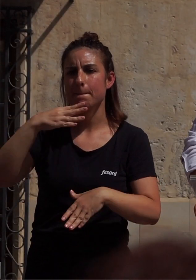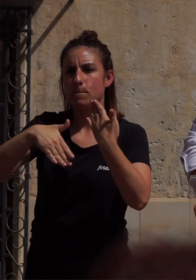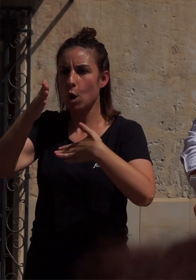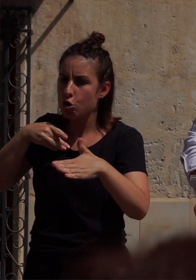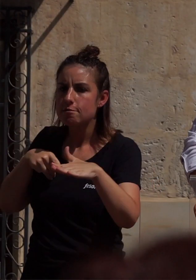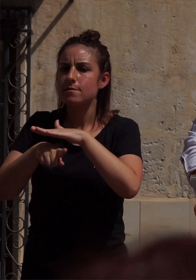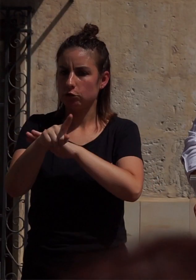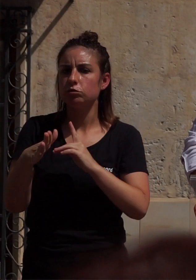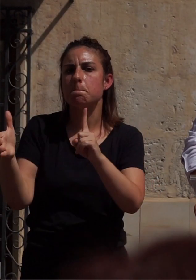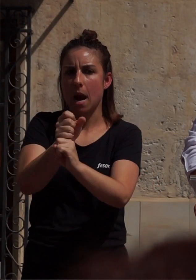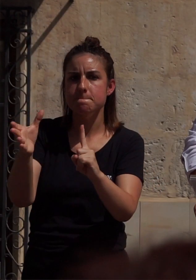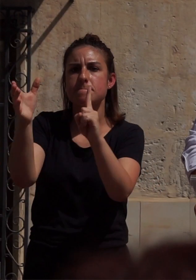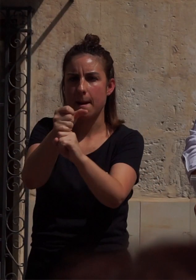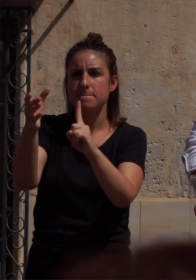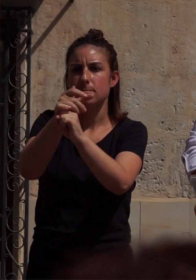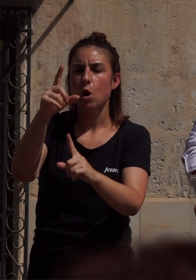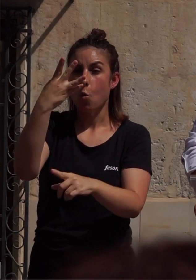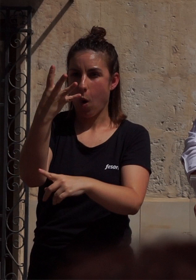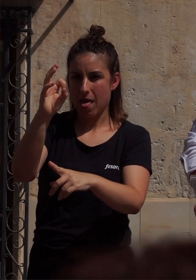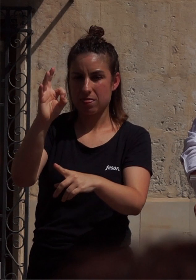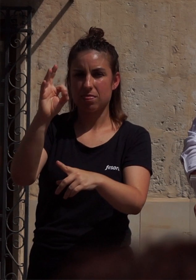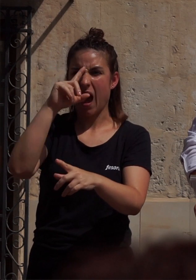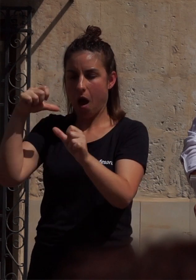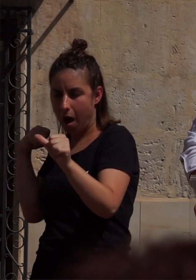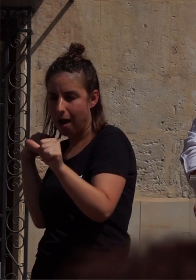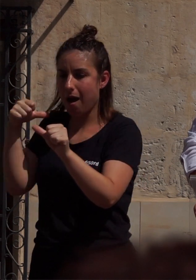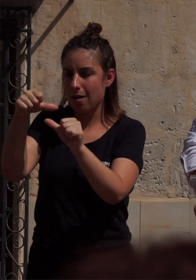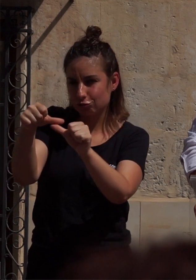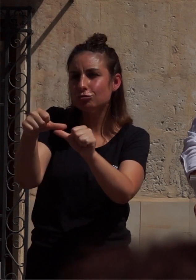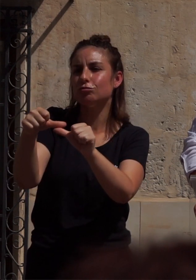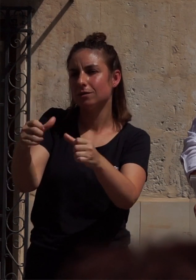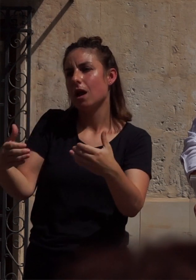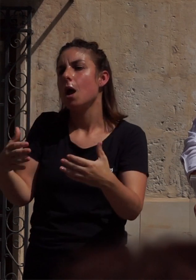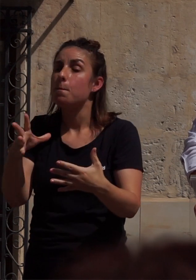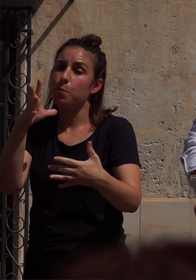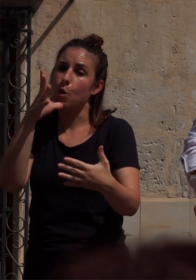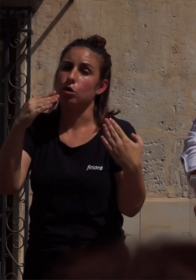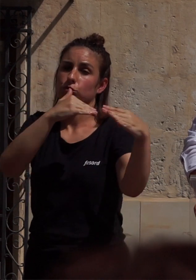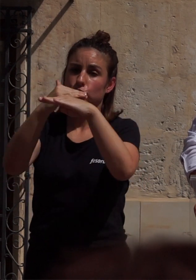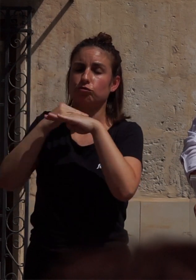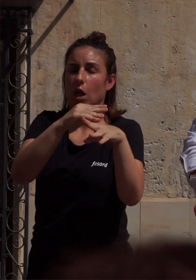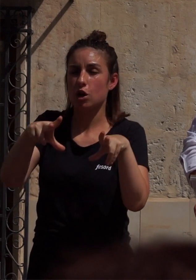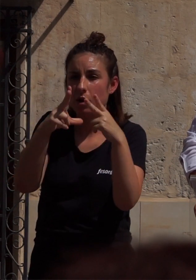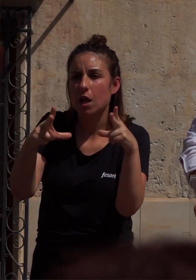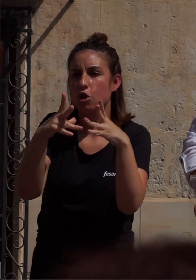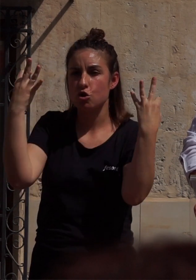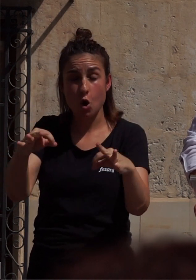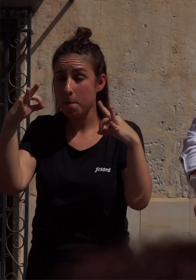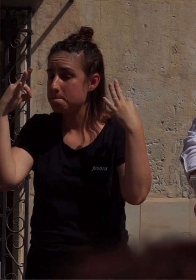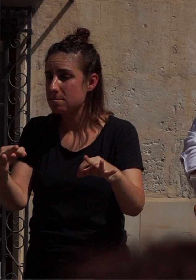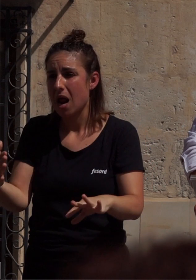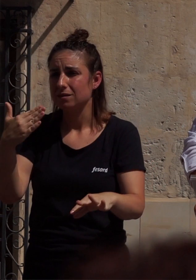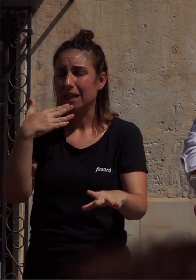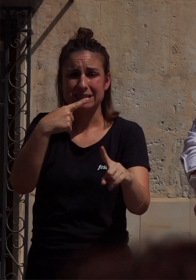alcanzado a lo largo de estos últimos 40 años en favor de la normalización social de quienes tienen una